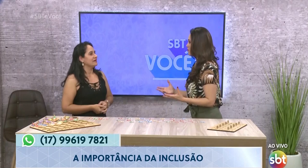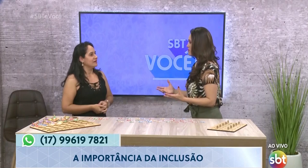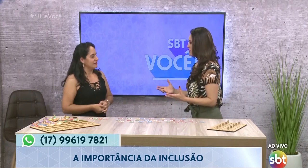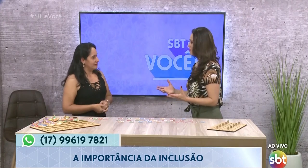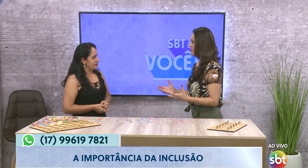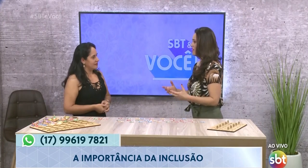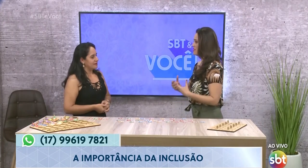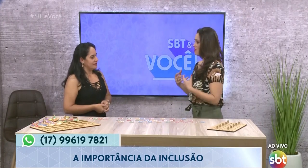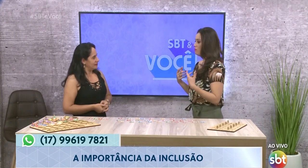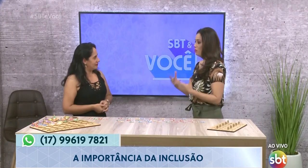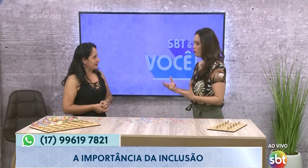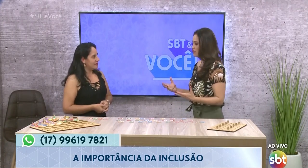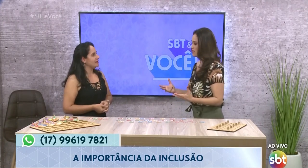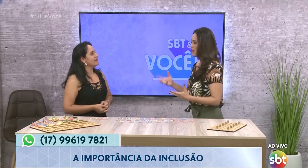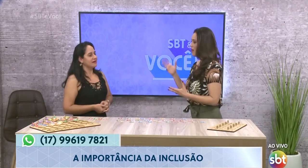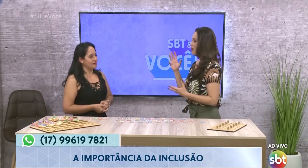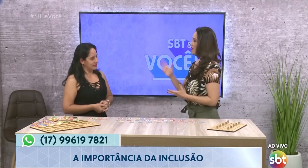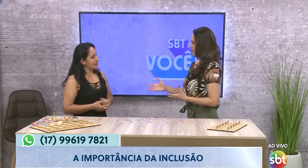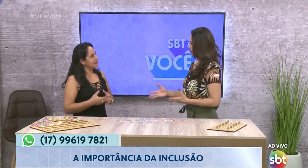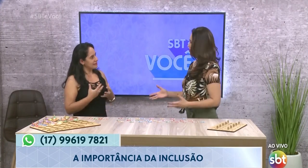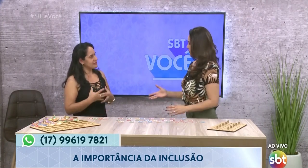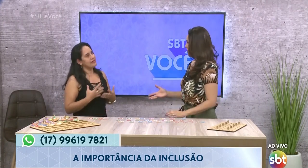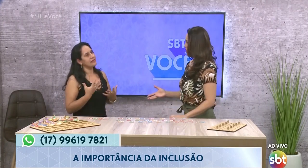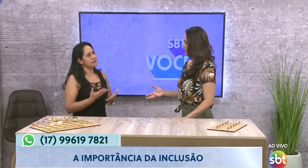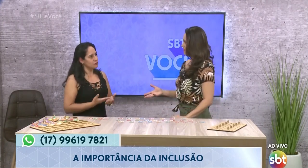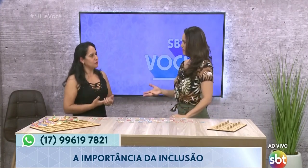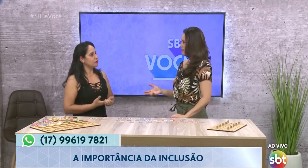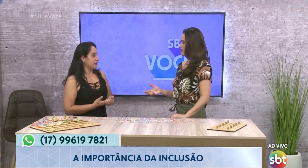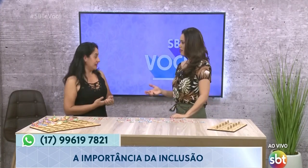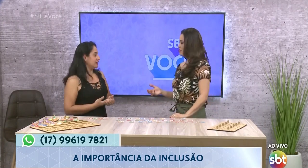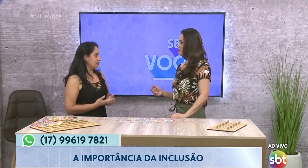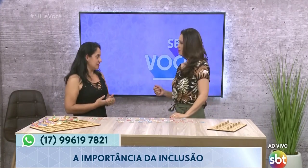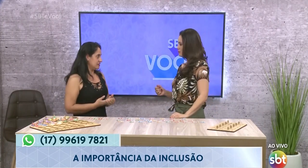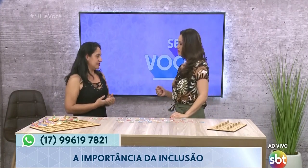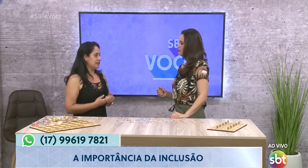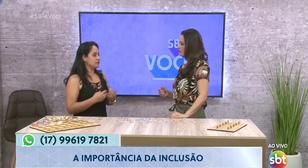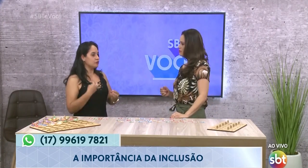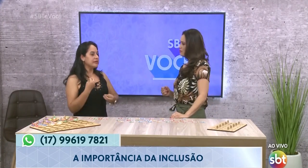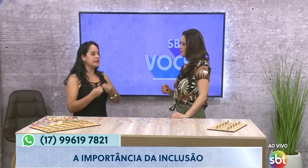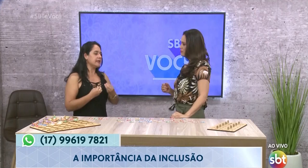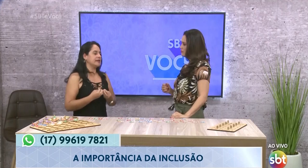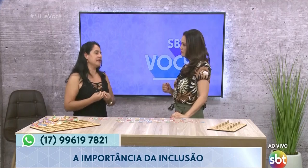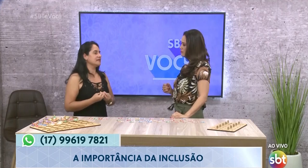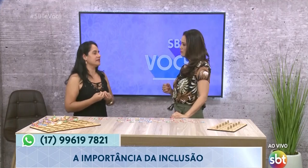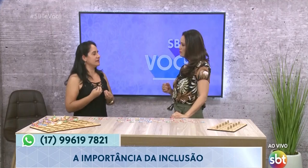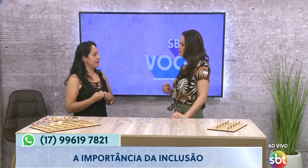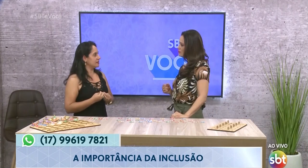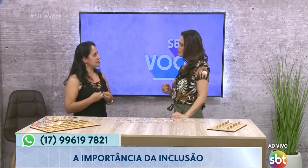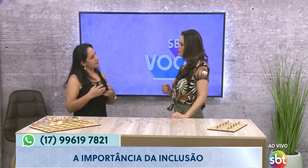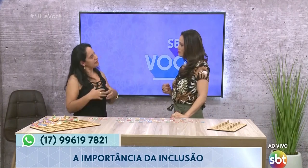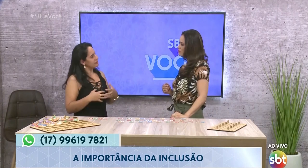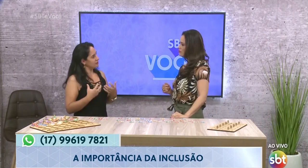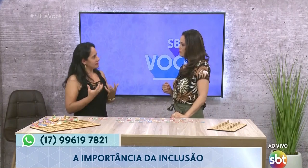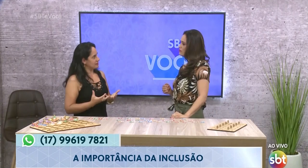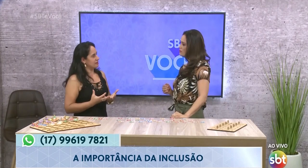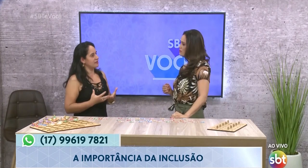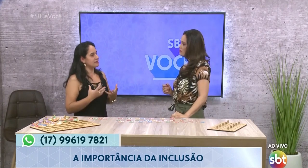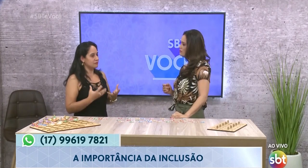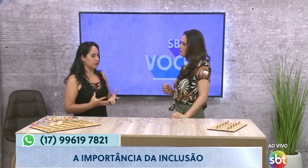preconceito, né? Elas são puras. Não, e elas aceitam muito bem a língua de sinais. O interesse delas pela língua de sinais é